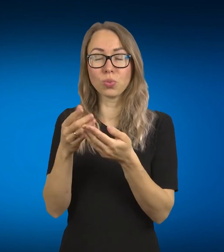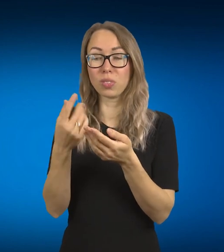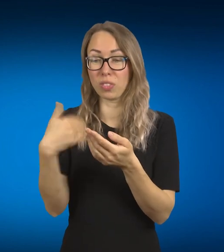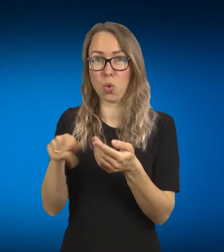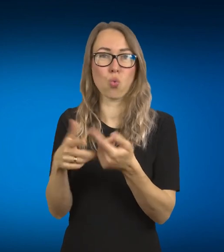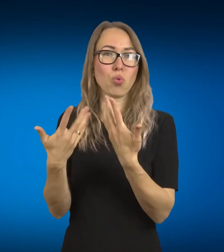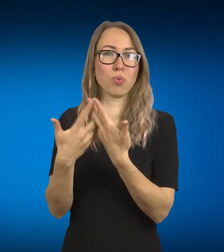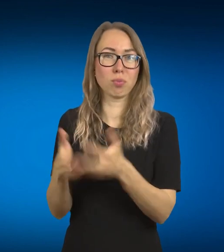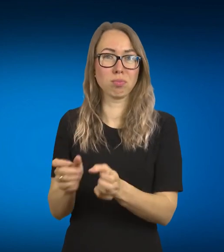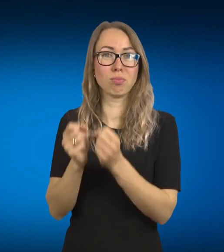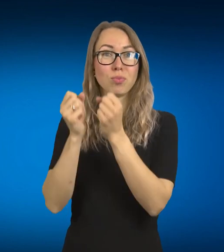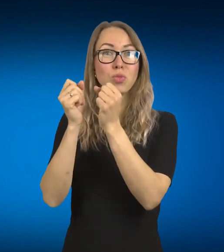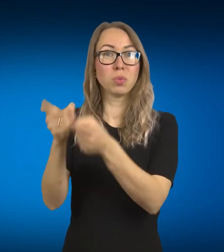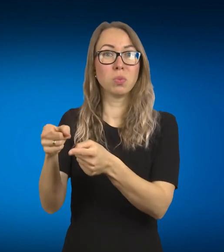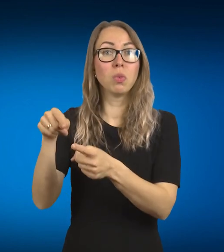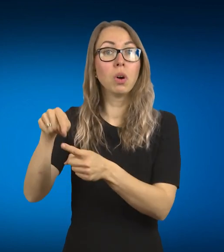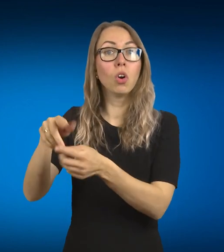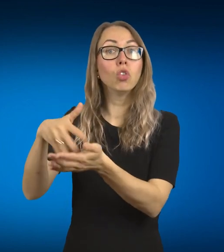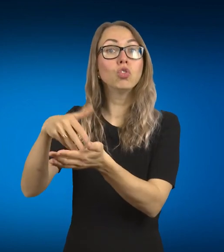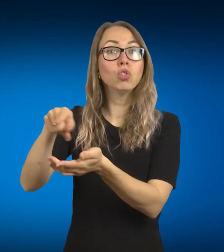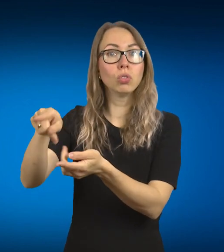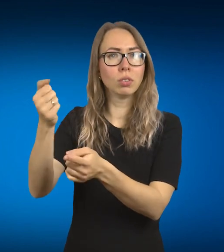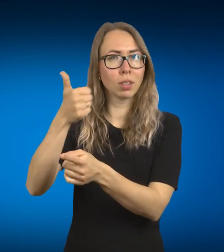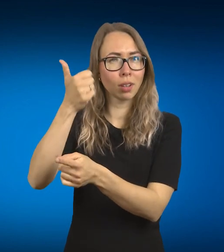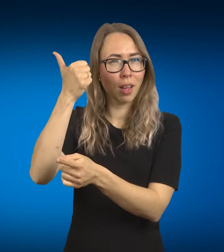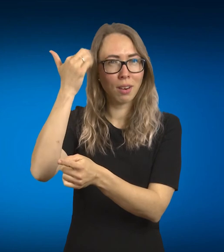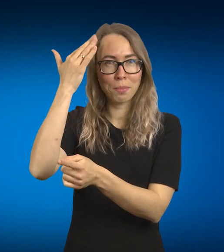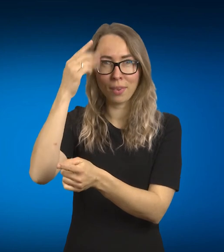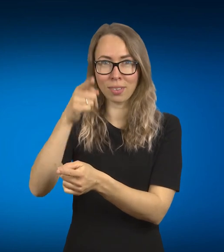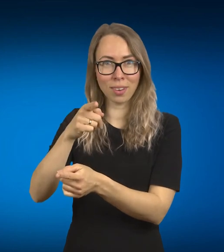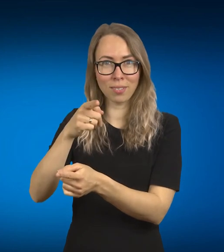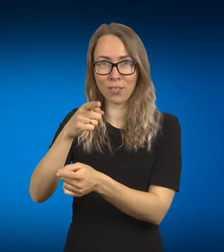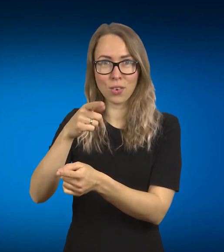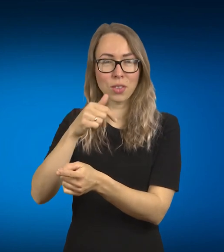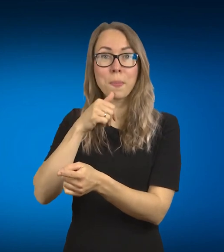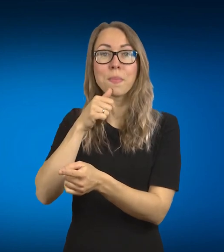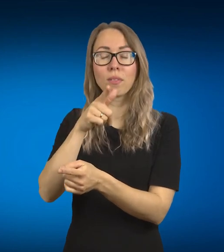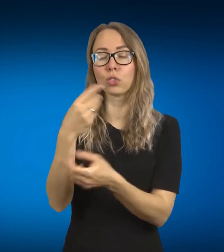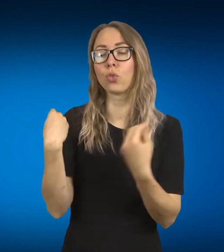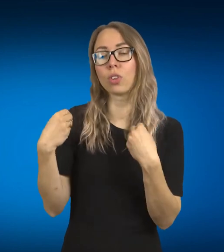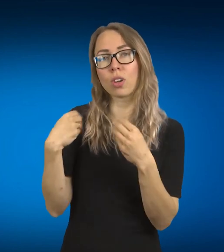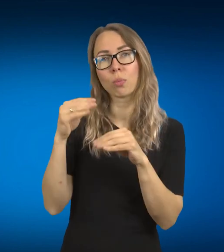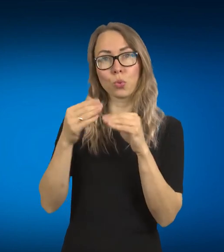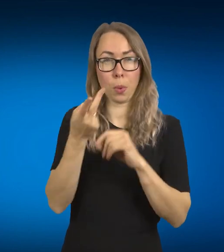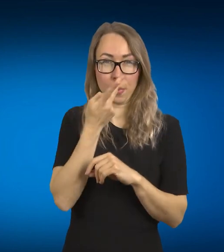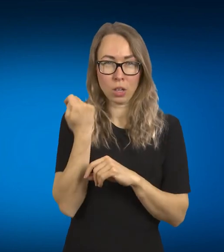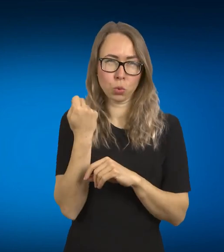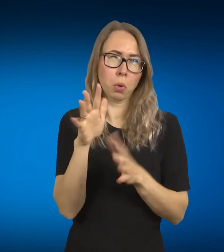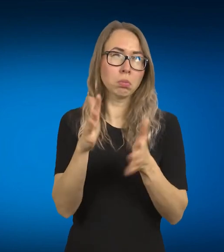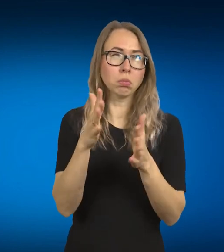pagalvoti, iš ko tu tą drabužį darai, nes man pačiai dar iš tikrųjų porą metų atgal buvo tokią